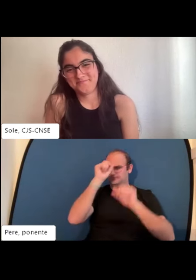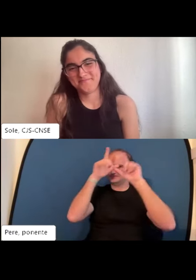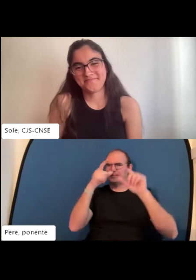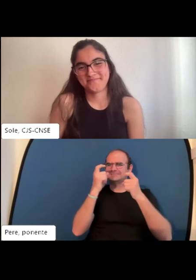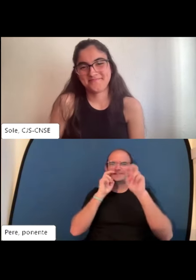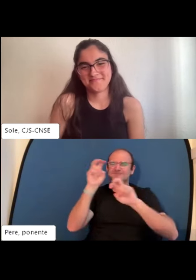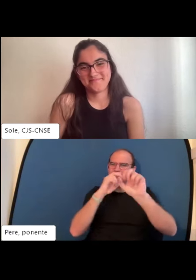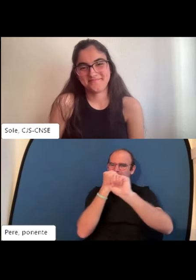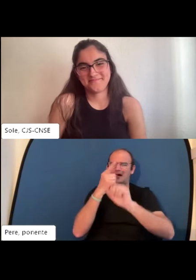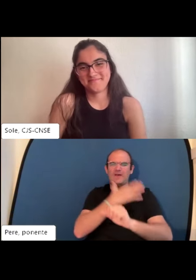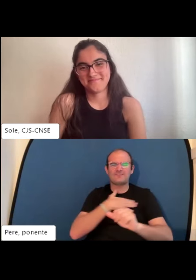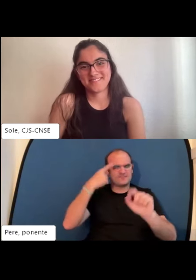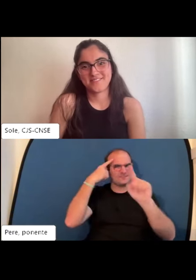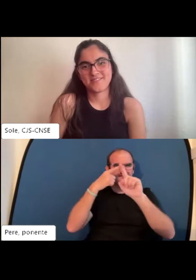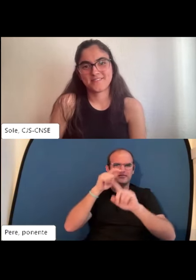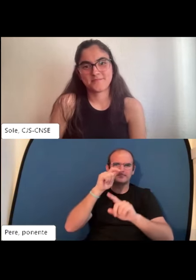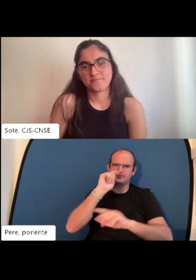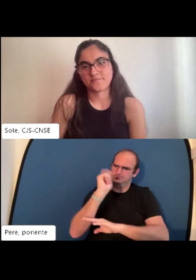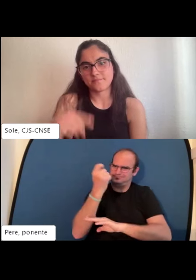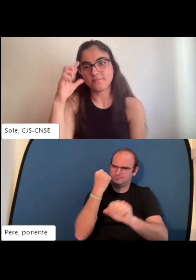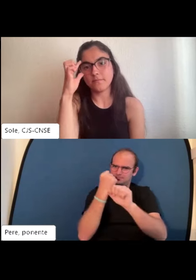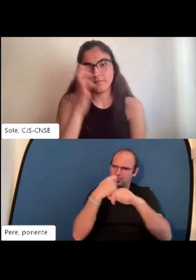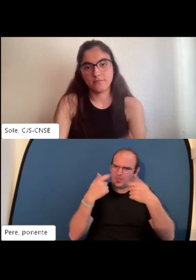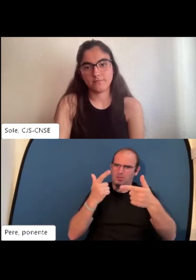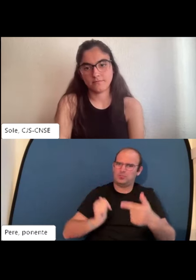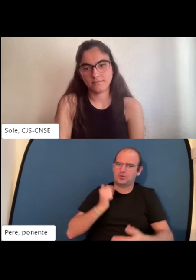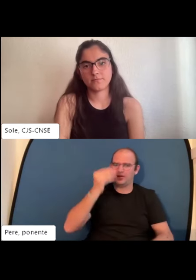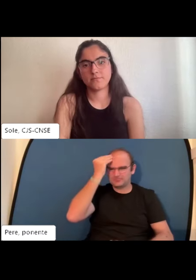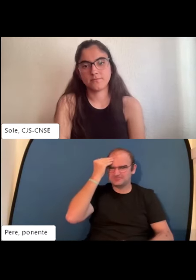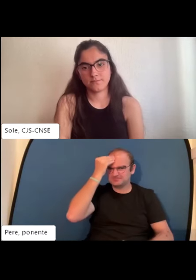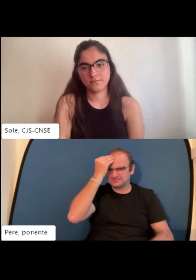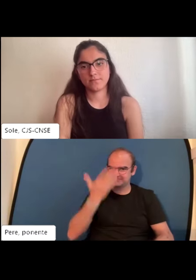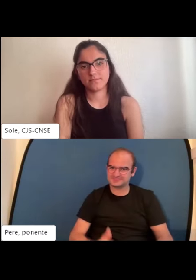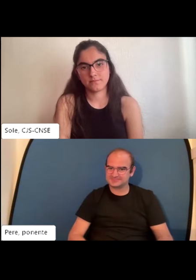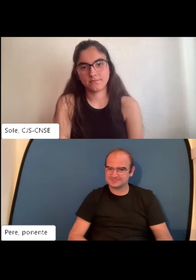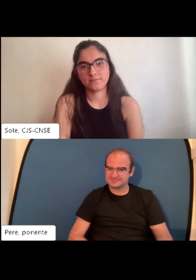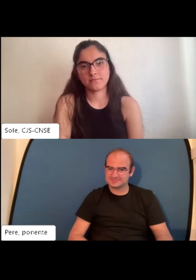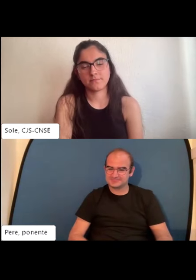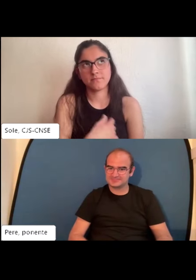Quiero preguntarte, ¿cómo puedo tener éxito en la búsqueda de empleo? ¿Qué opinas?